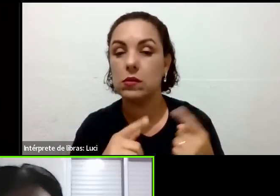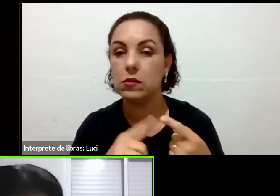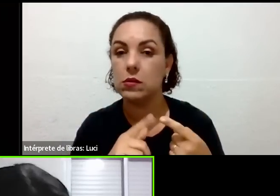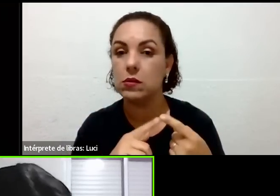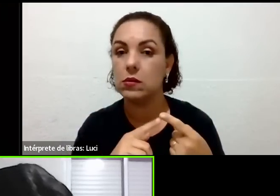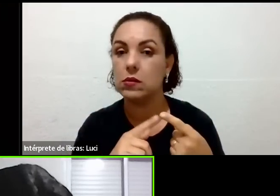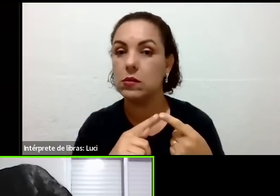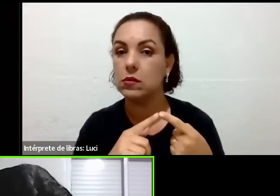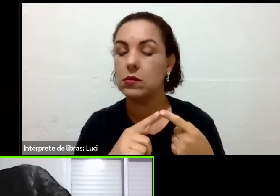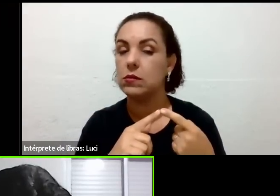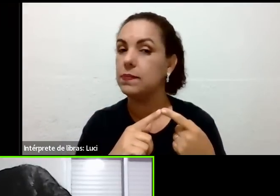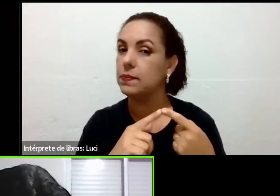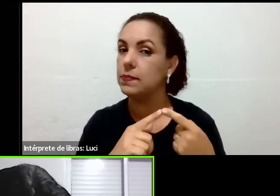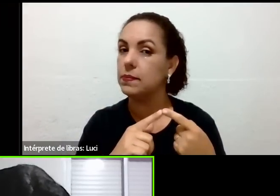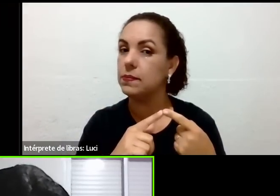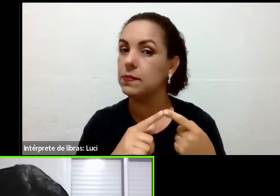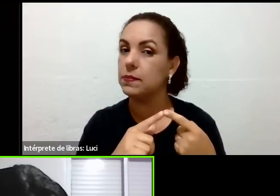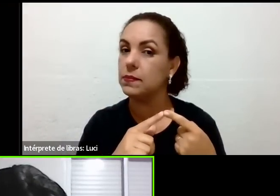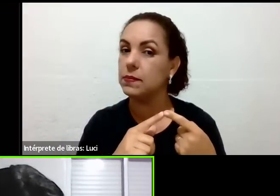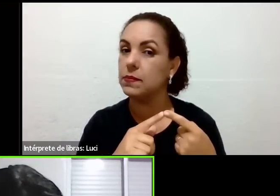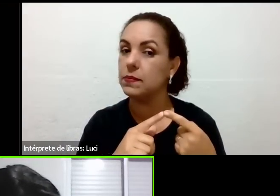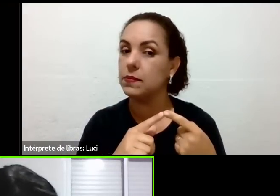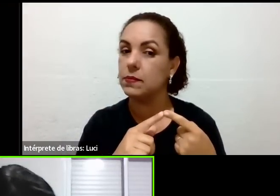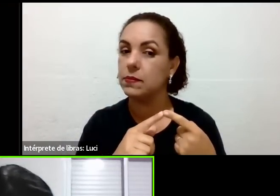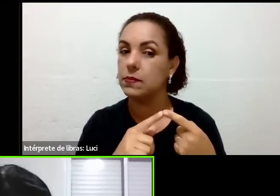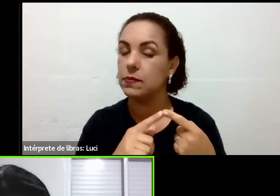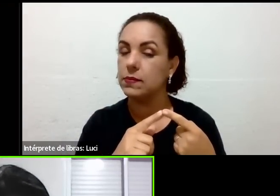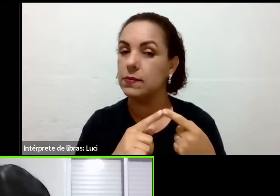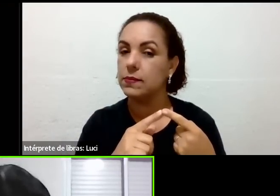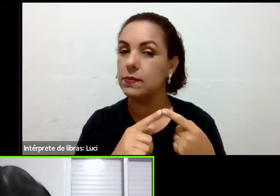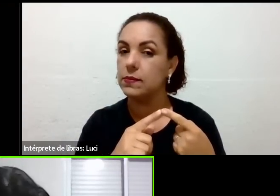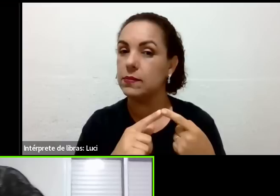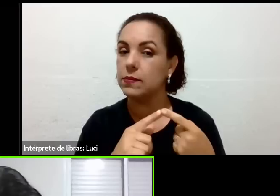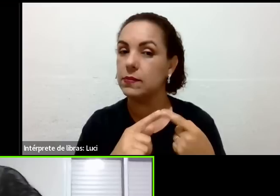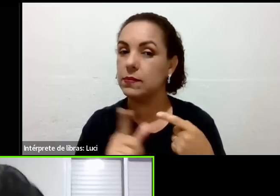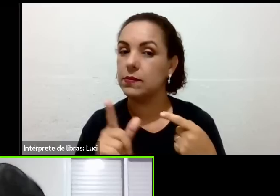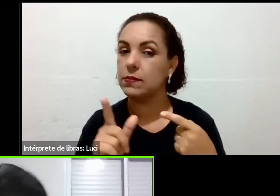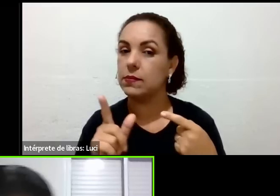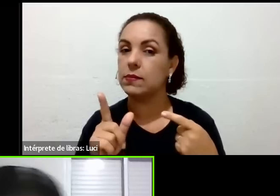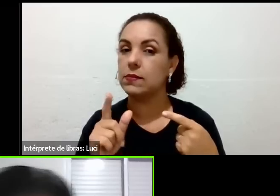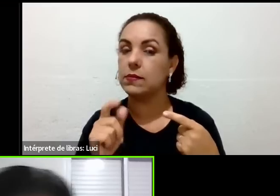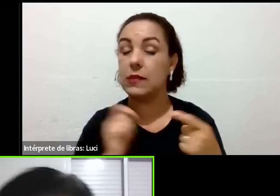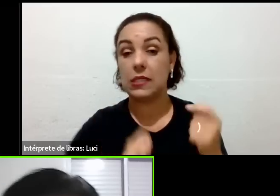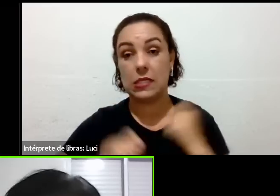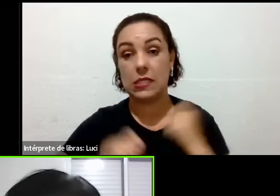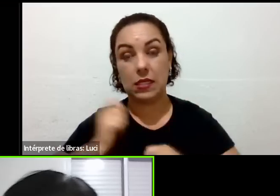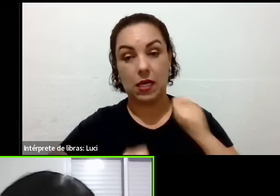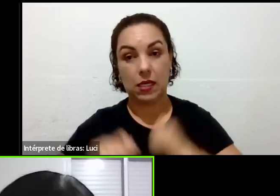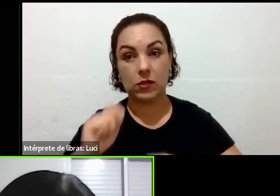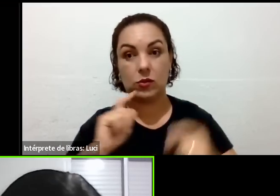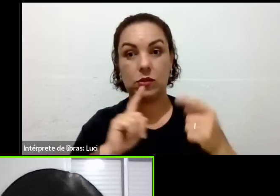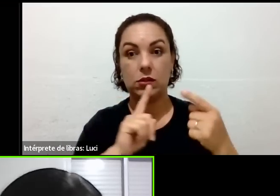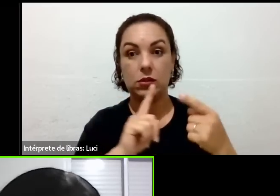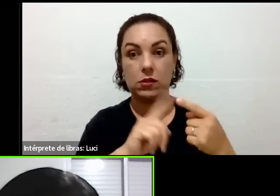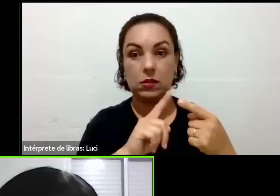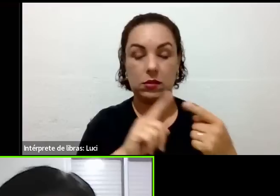eu tomo, é, para a ansiedade, né? porque eu também, eu